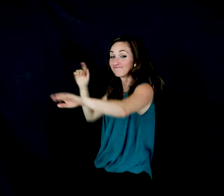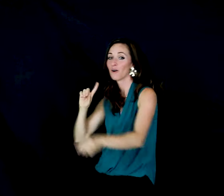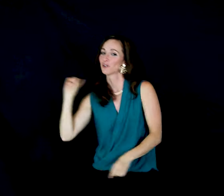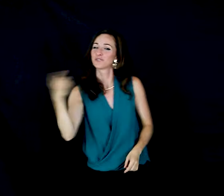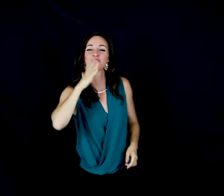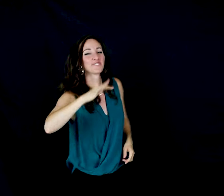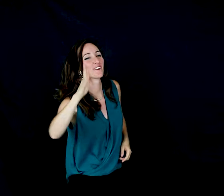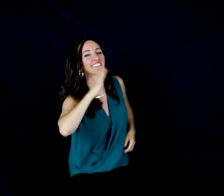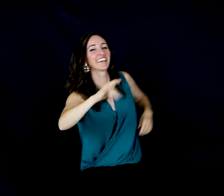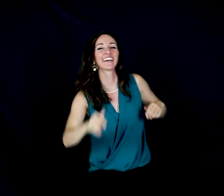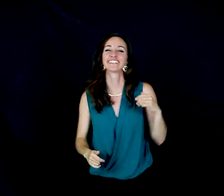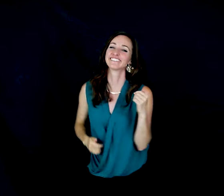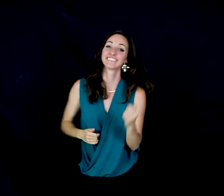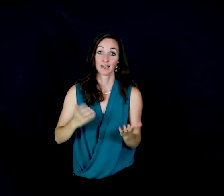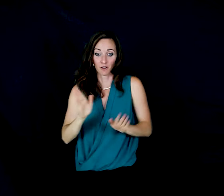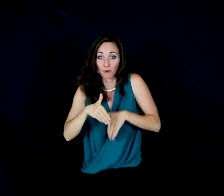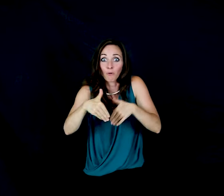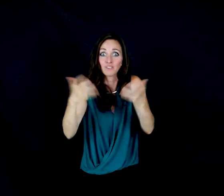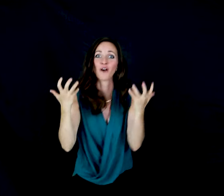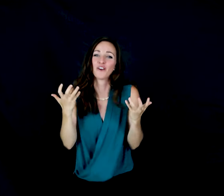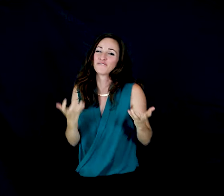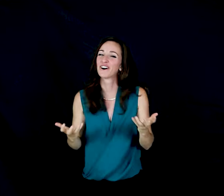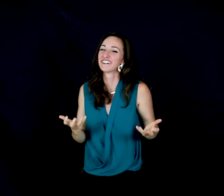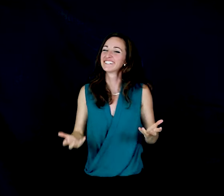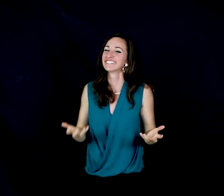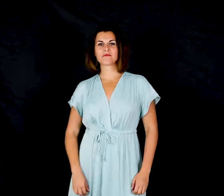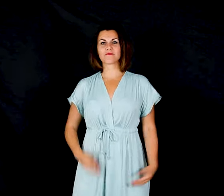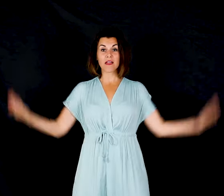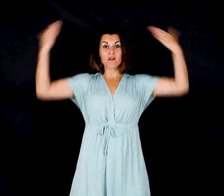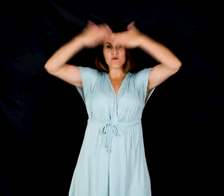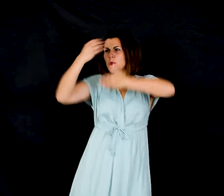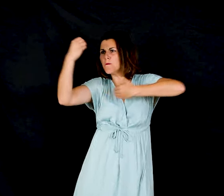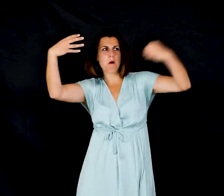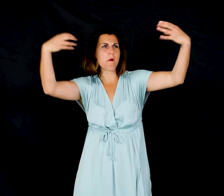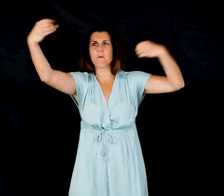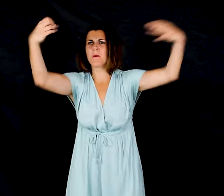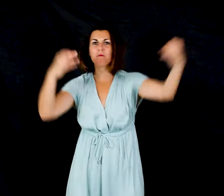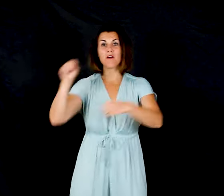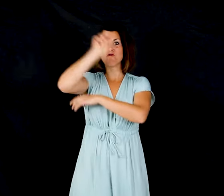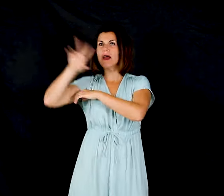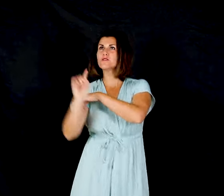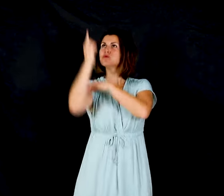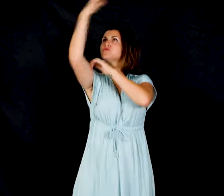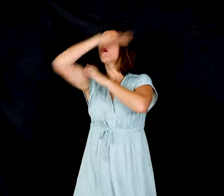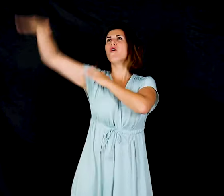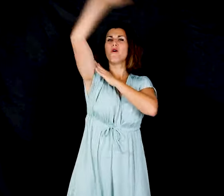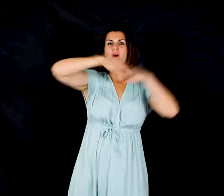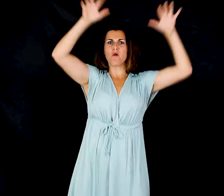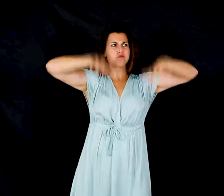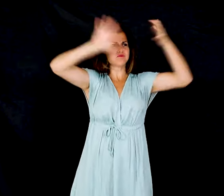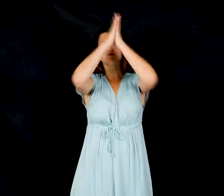On a chanté On voudrait continuer Éclairer les nuits, voyager là-haut